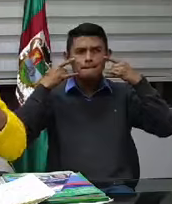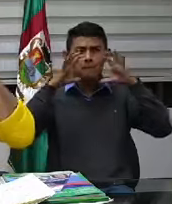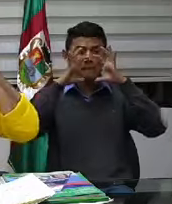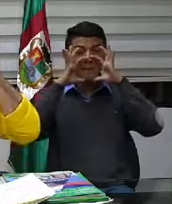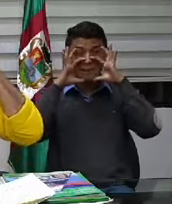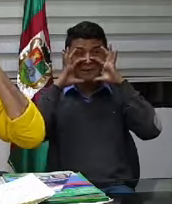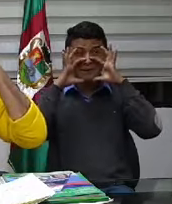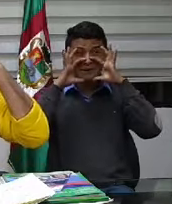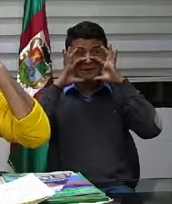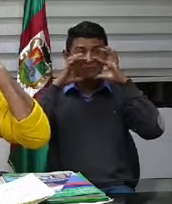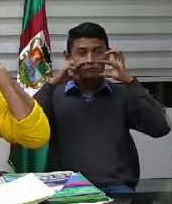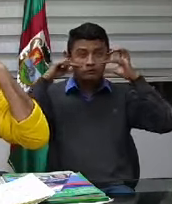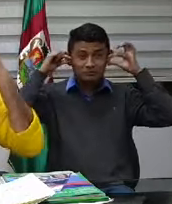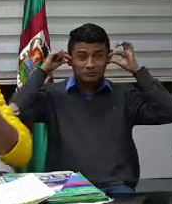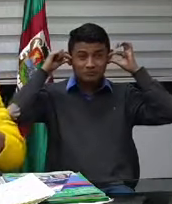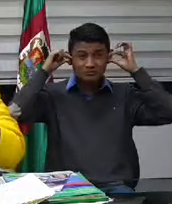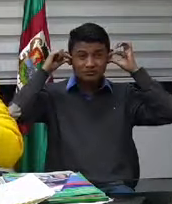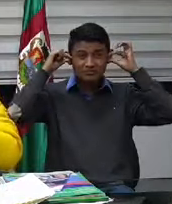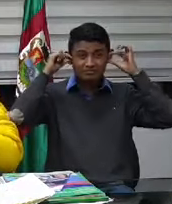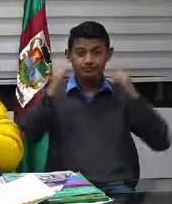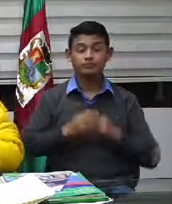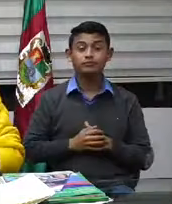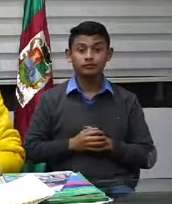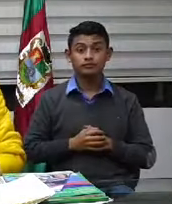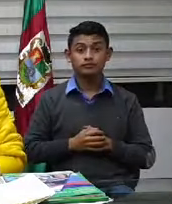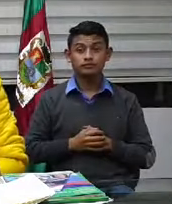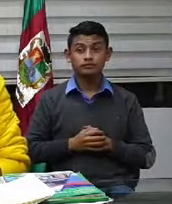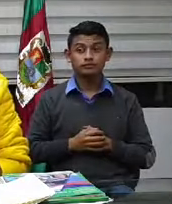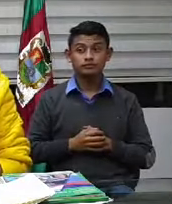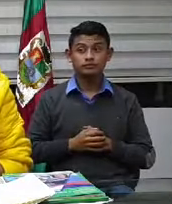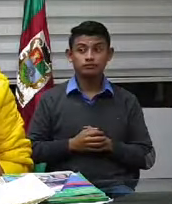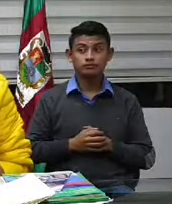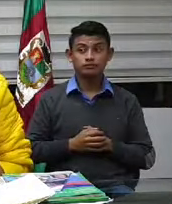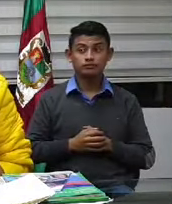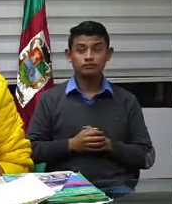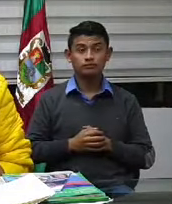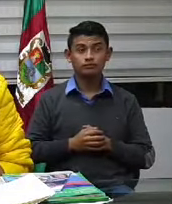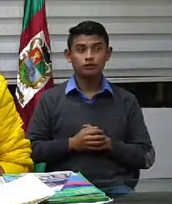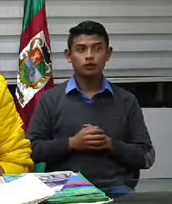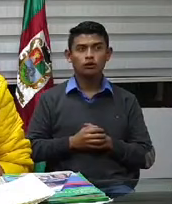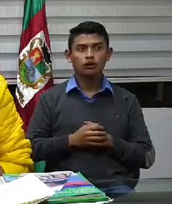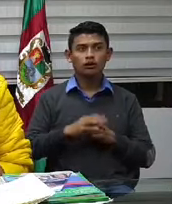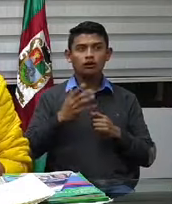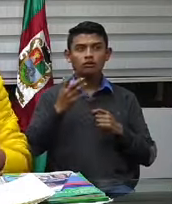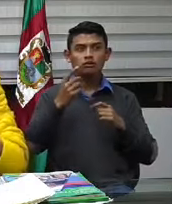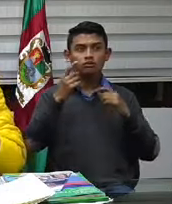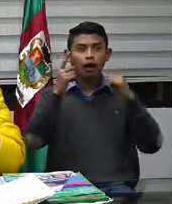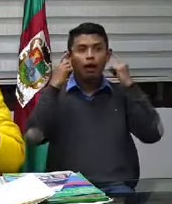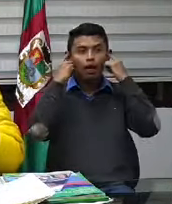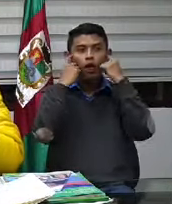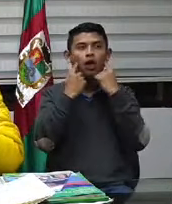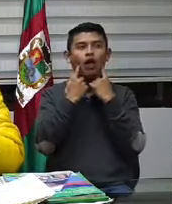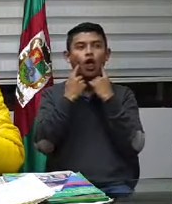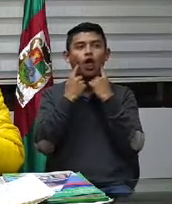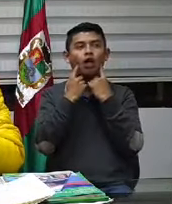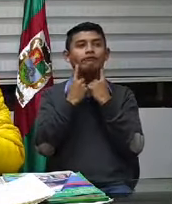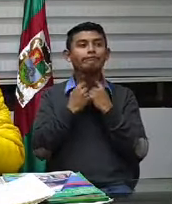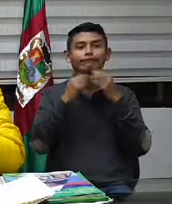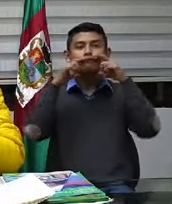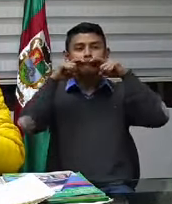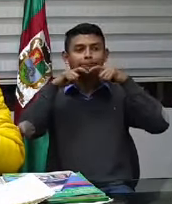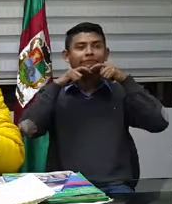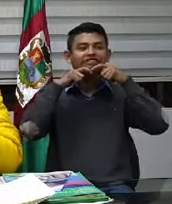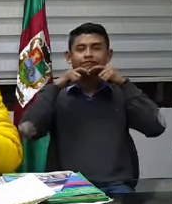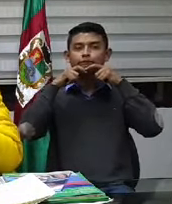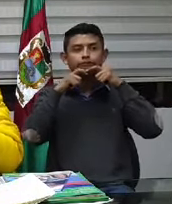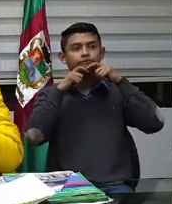tapabocas, como lo decía yo anteriormente, el tapabocas no es una bufanda, ¿sí? ni es para salir hacia la calle,